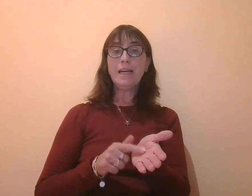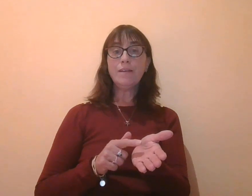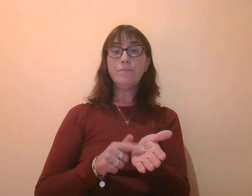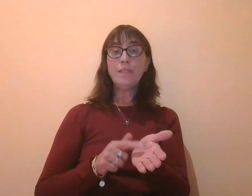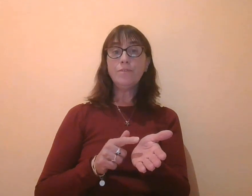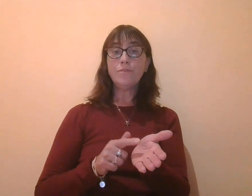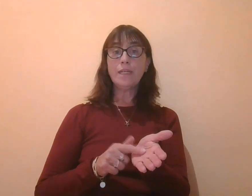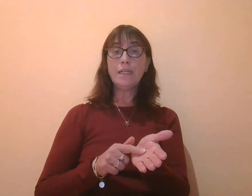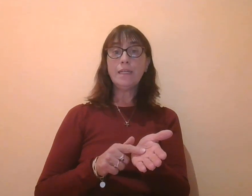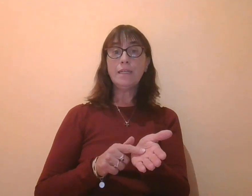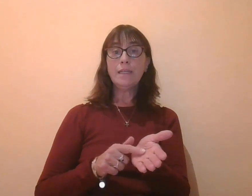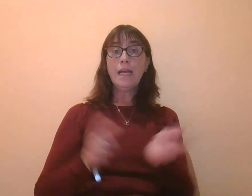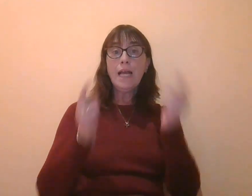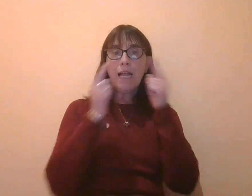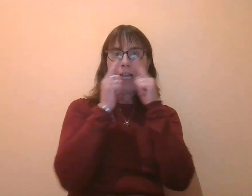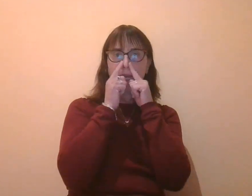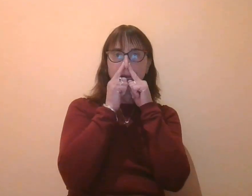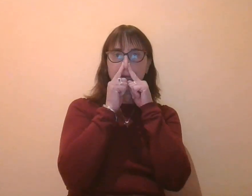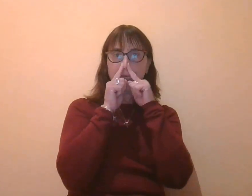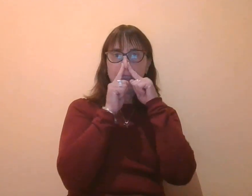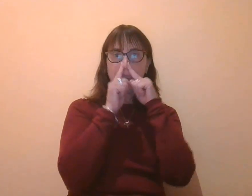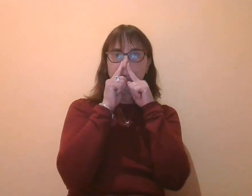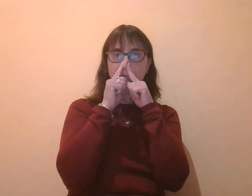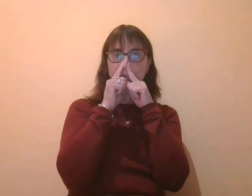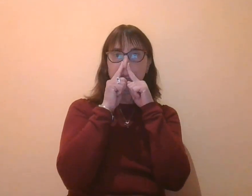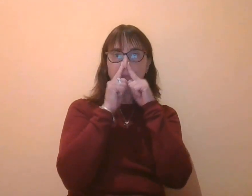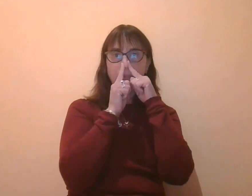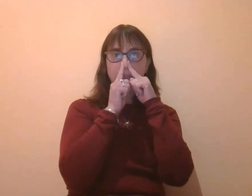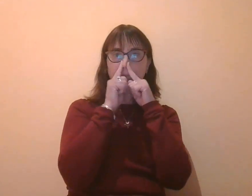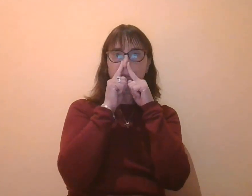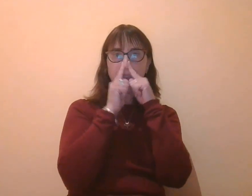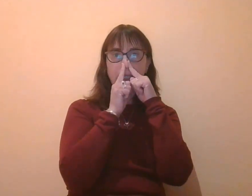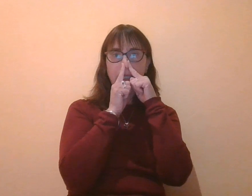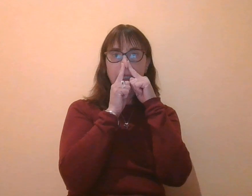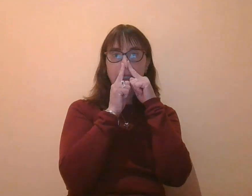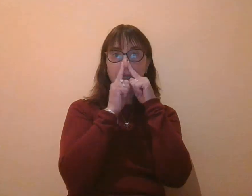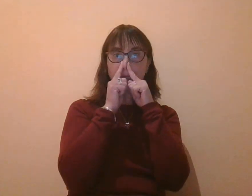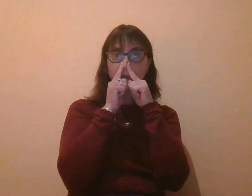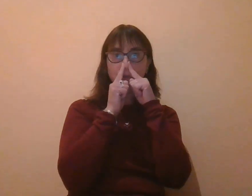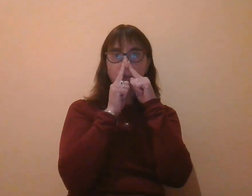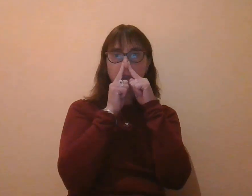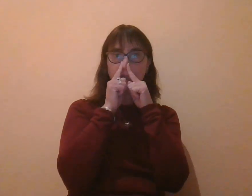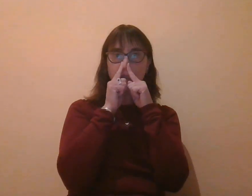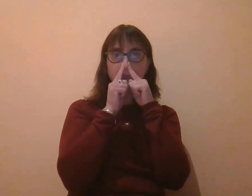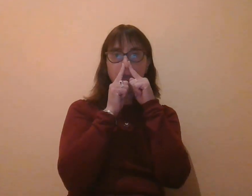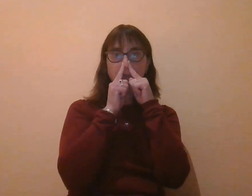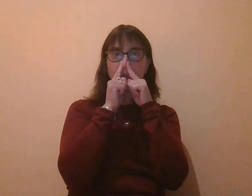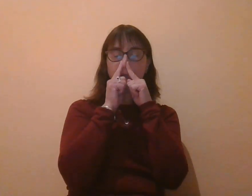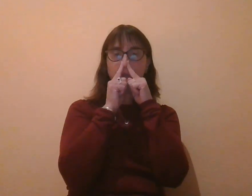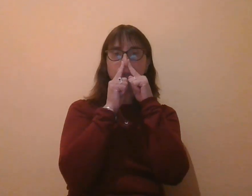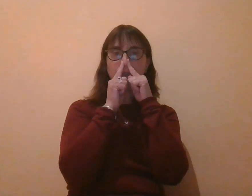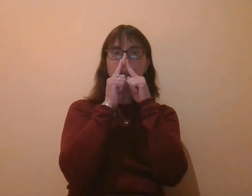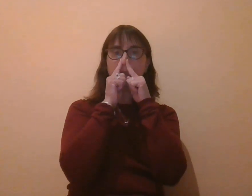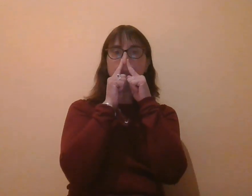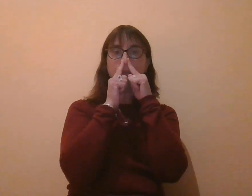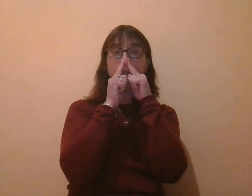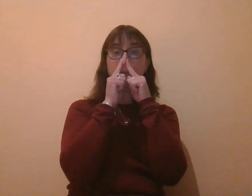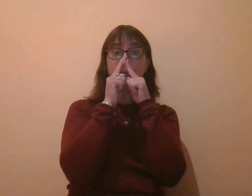avait faim l'araignée m'a piqué le nez la coquine la coquine l